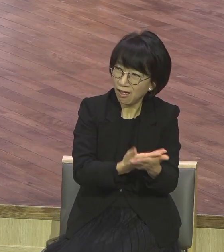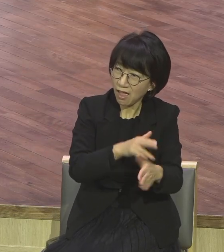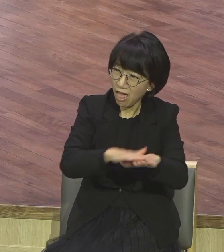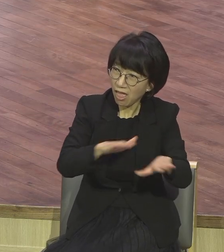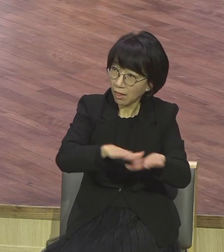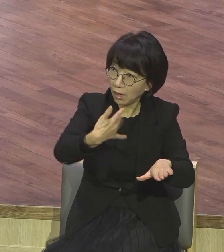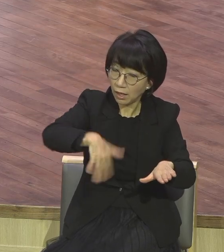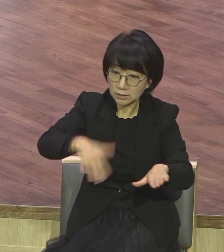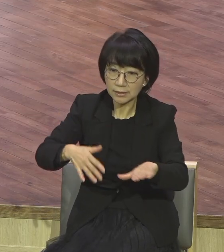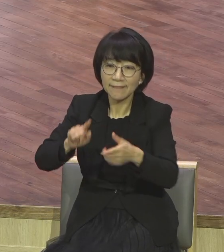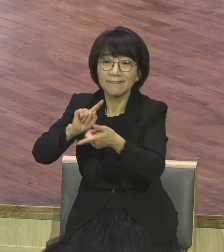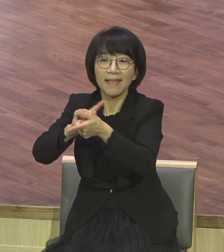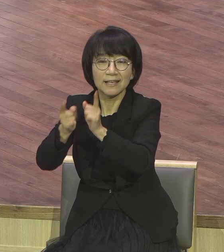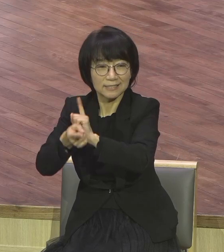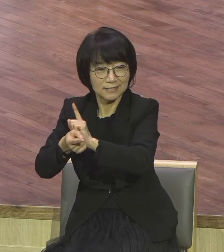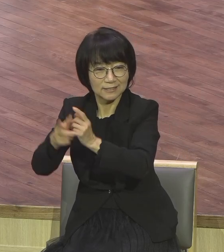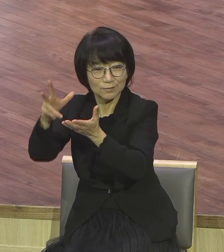말이었어요 중요한 말이에요